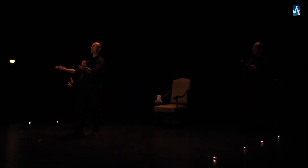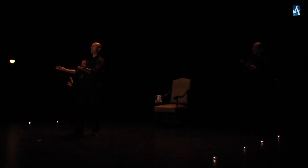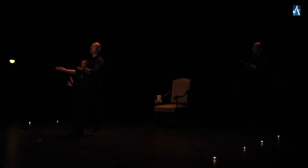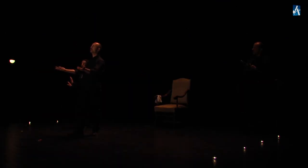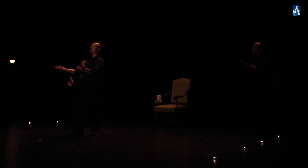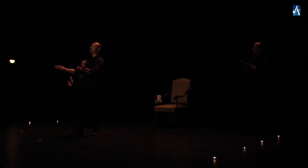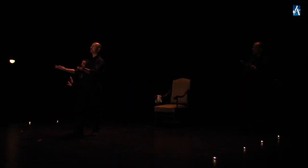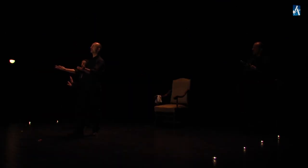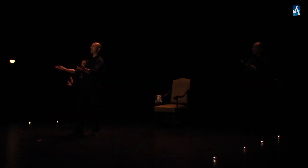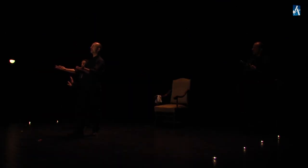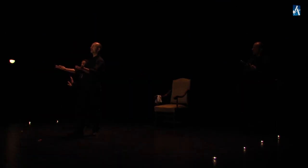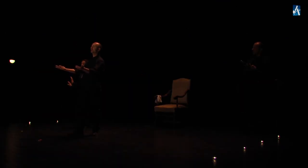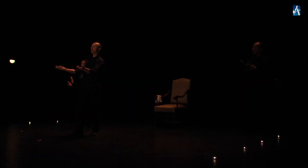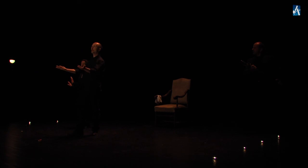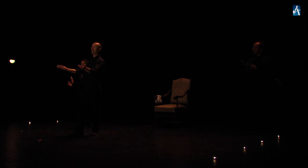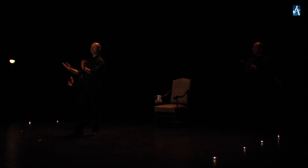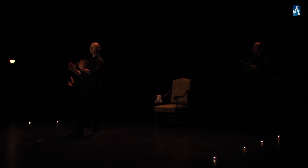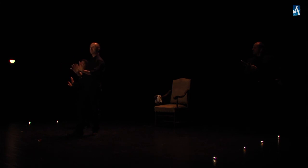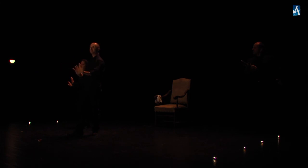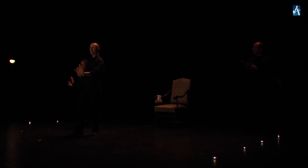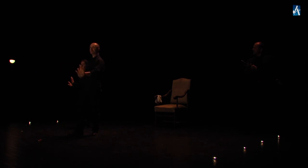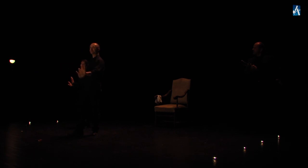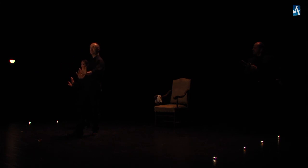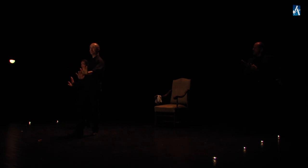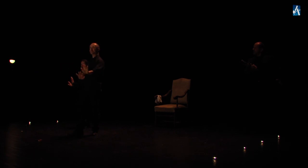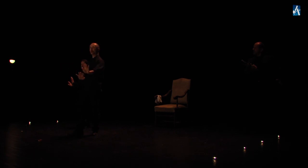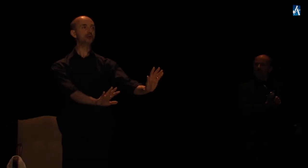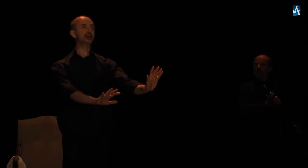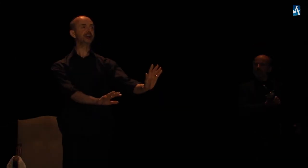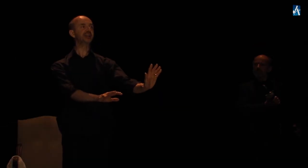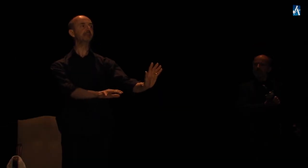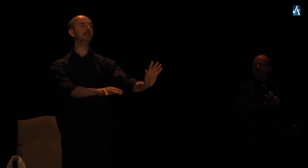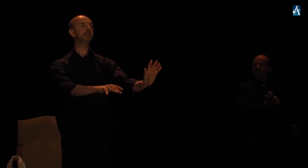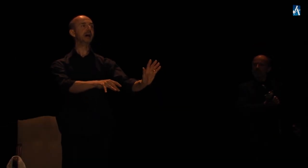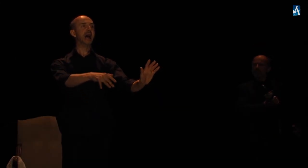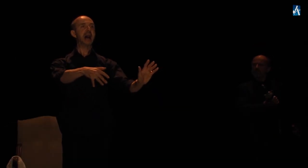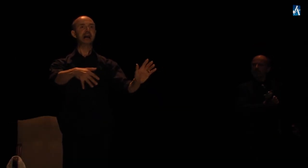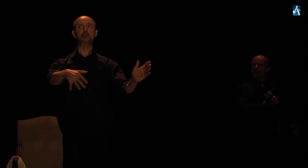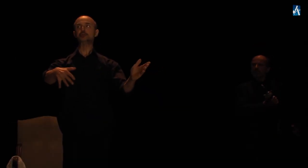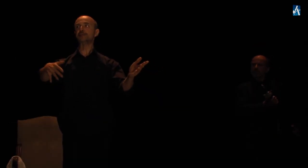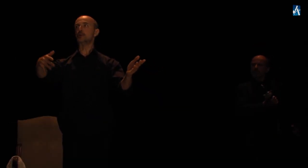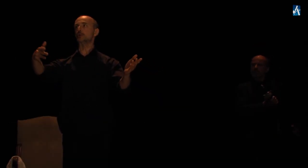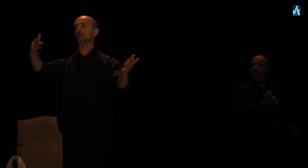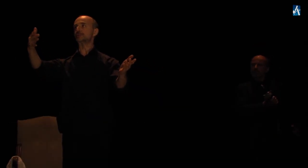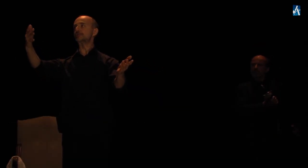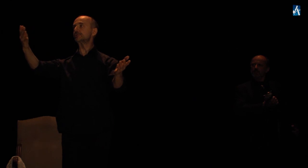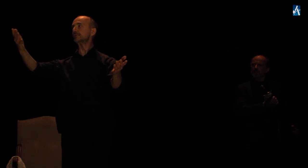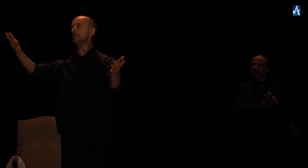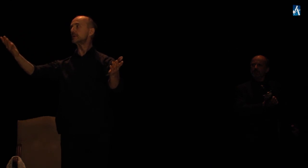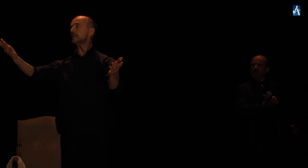fameux Qui fera détester son crime A nos neveuses !